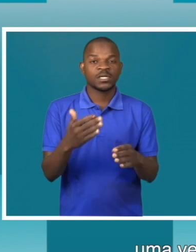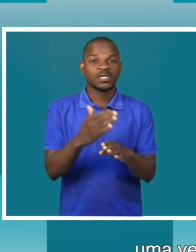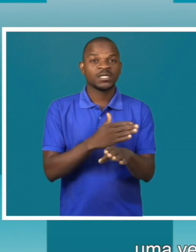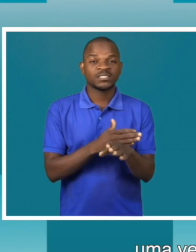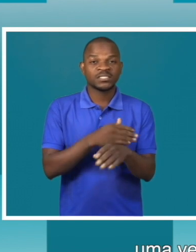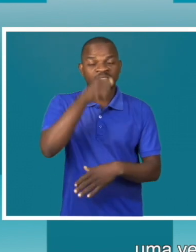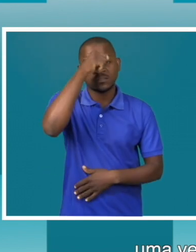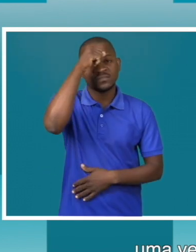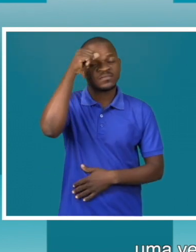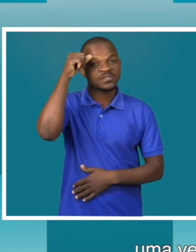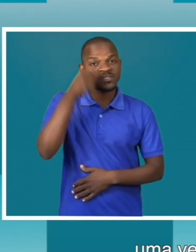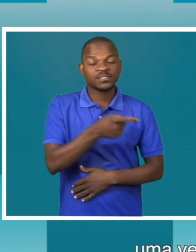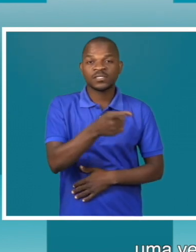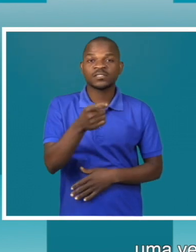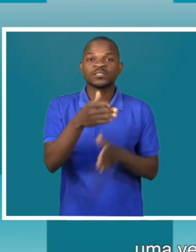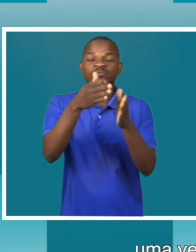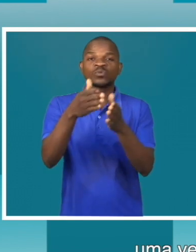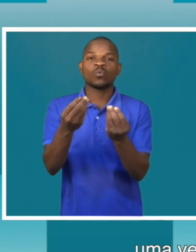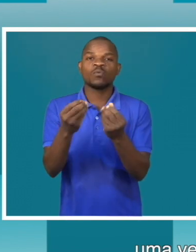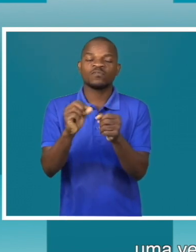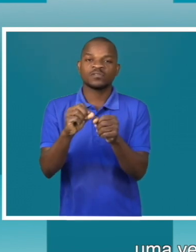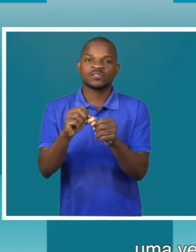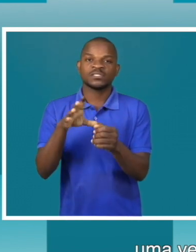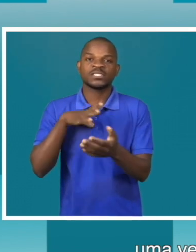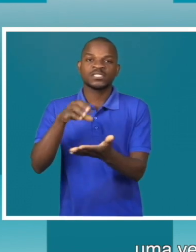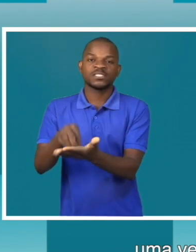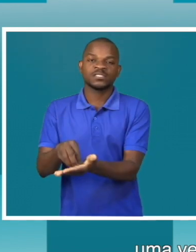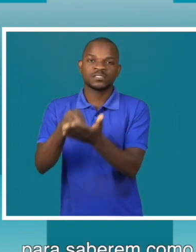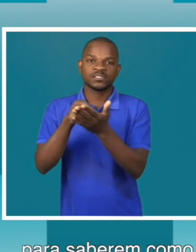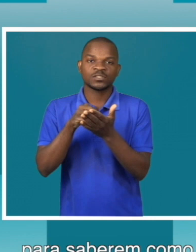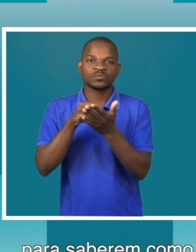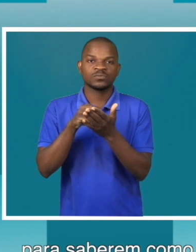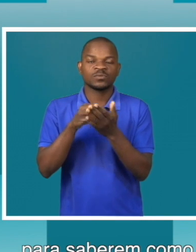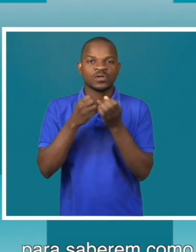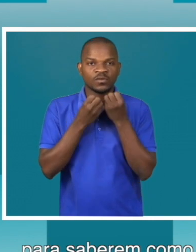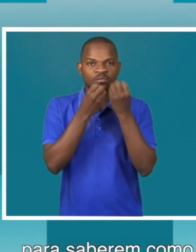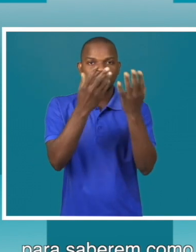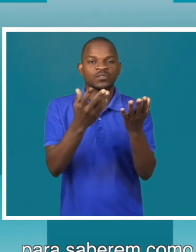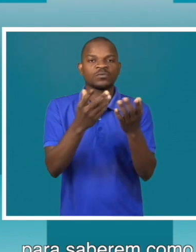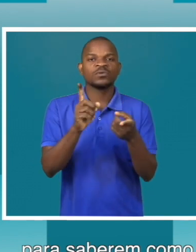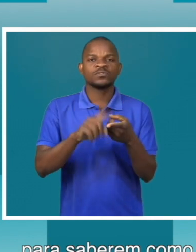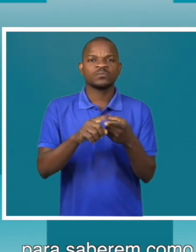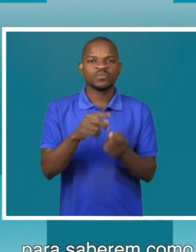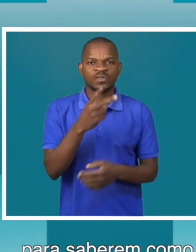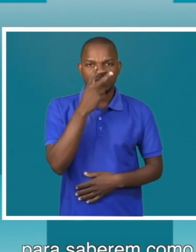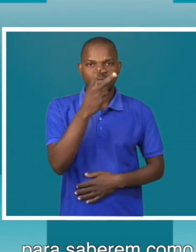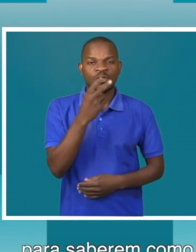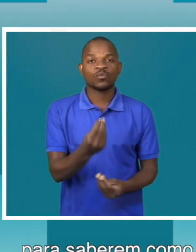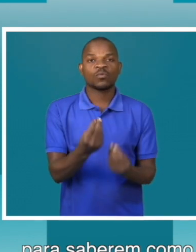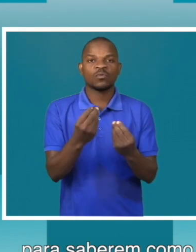havia como essas pessoas chegarem a ter a informação para verem, portanto, como é que devem